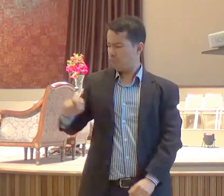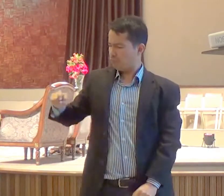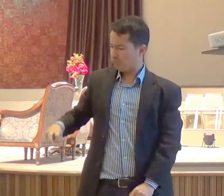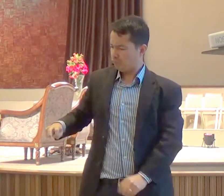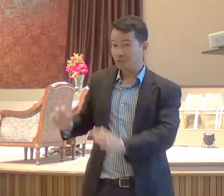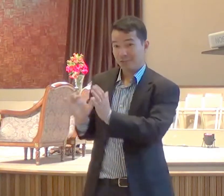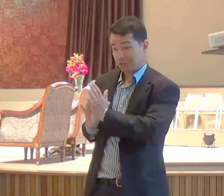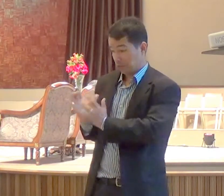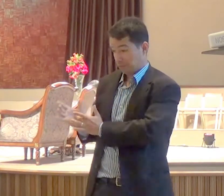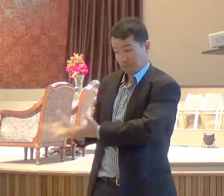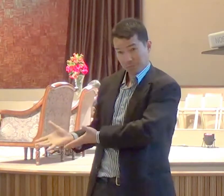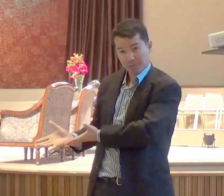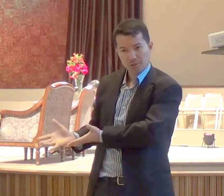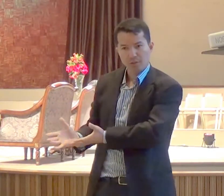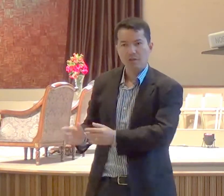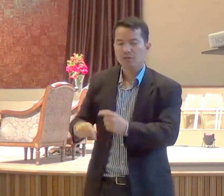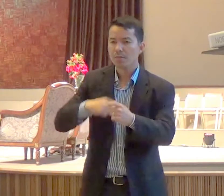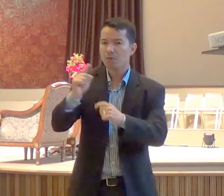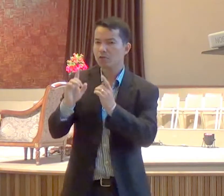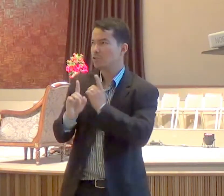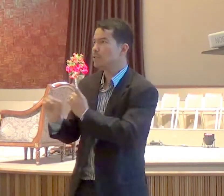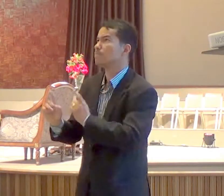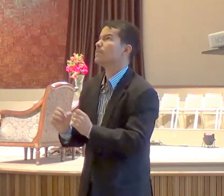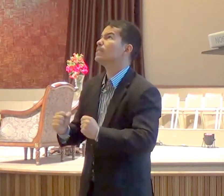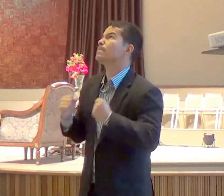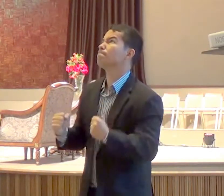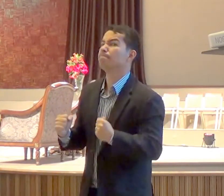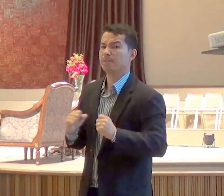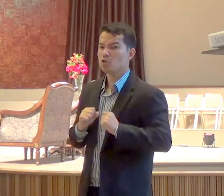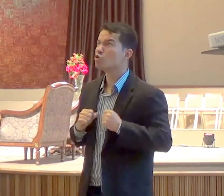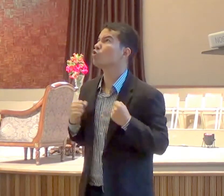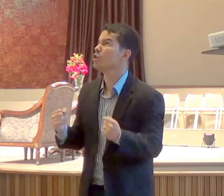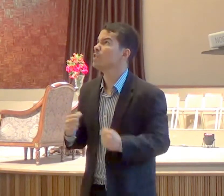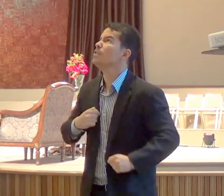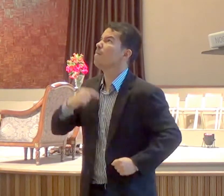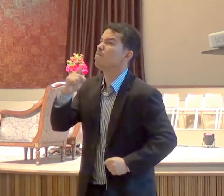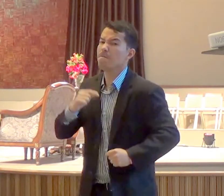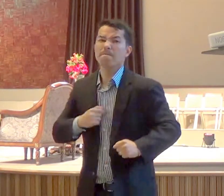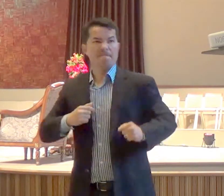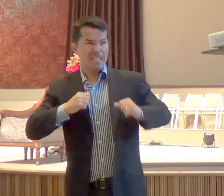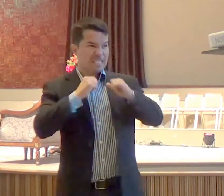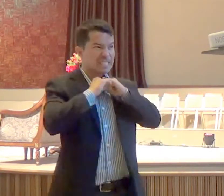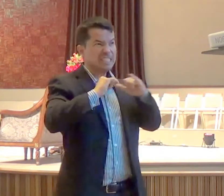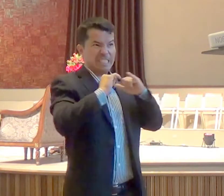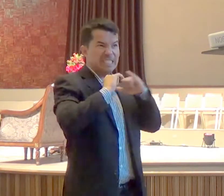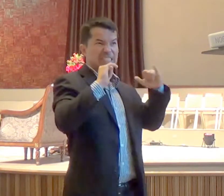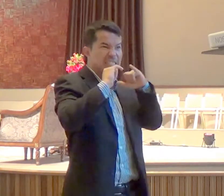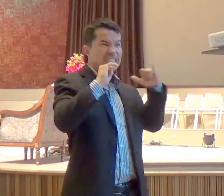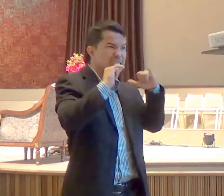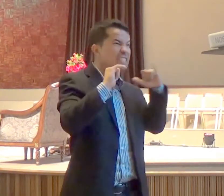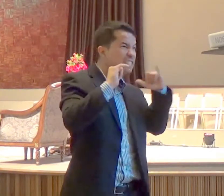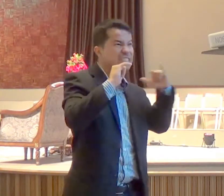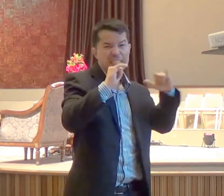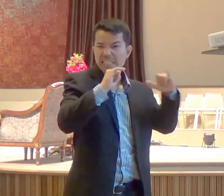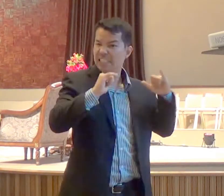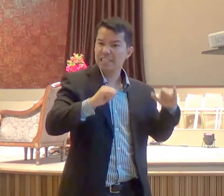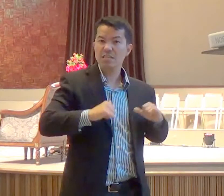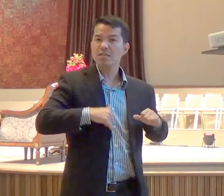tendo partido, pregaram em toda parte, cooperando com eles o Senhor e confirmando a palavra por meio de sinais